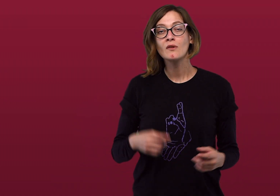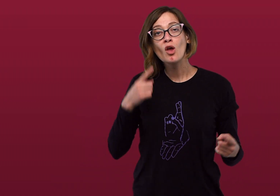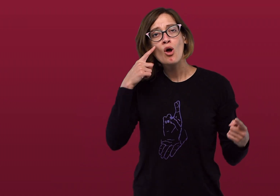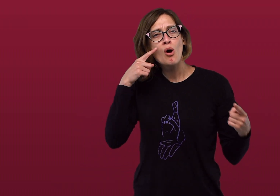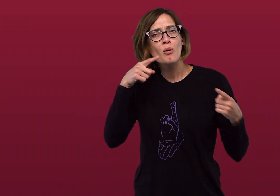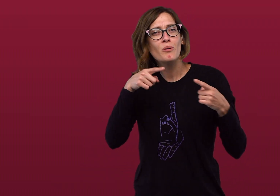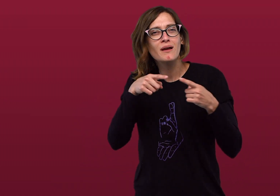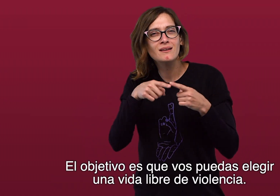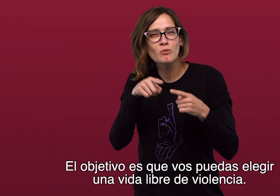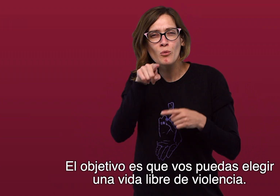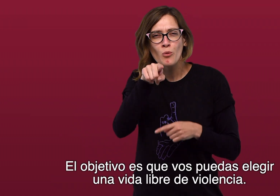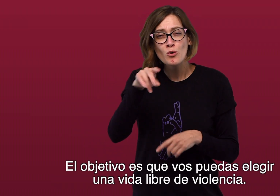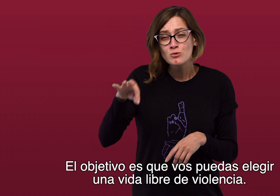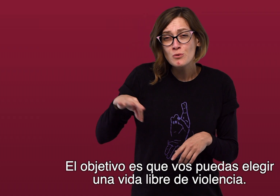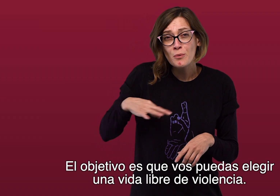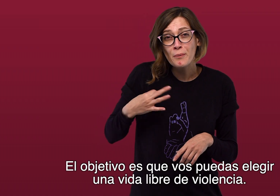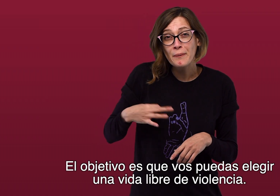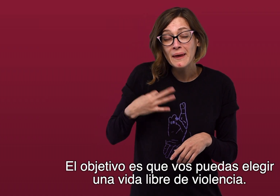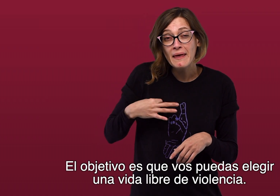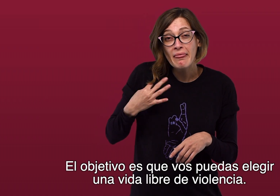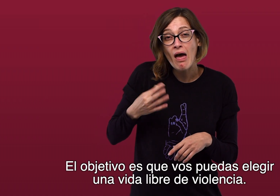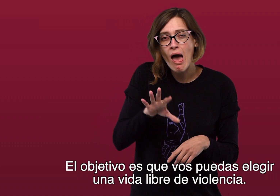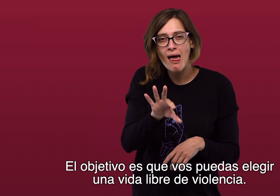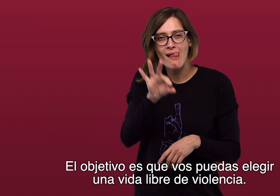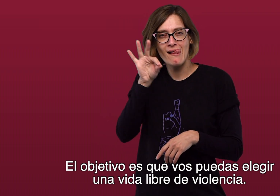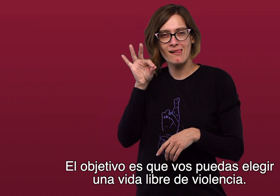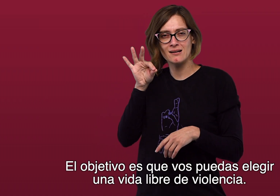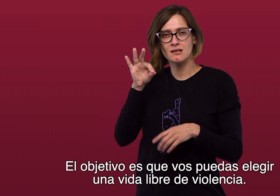El objetivo es que vos puedas elegir